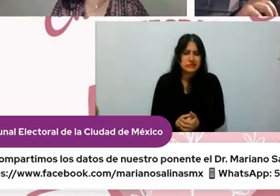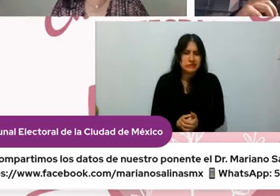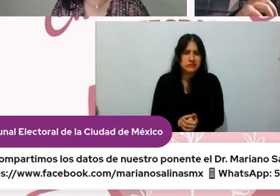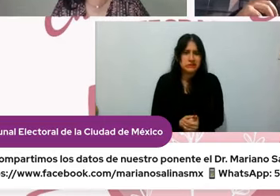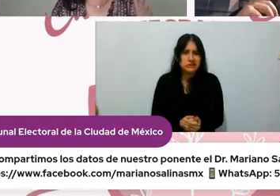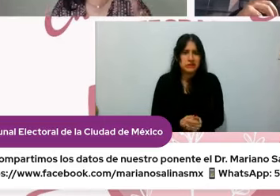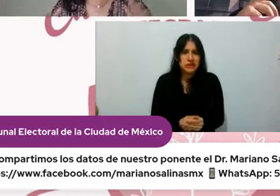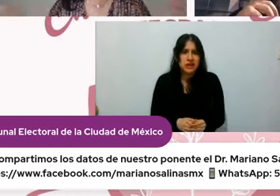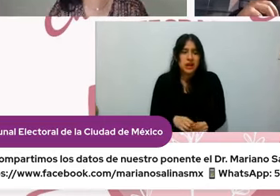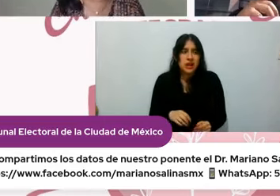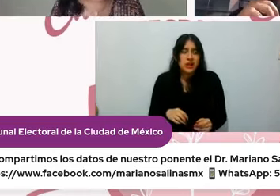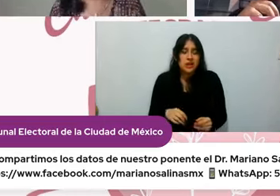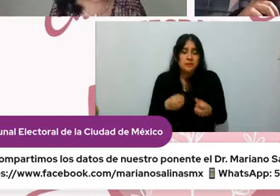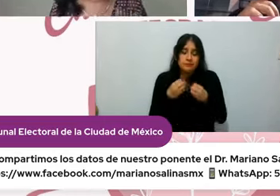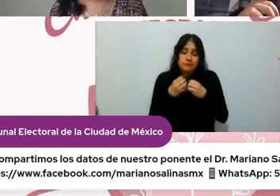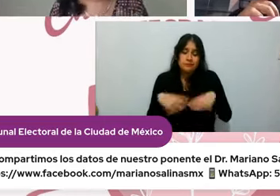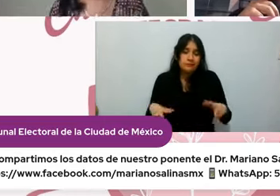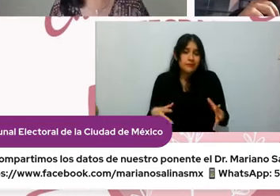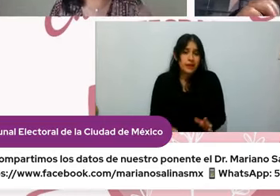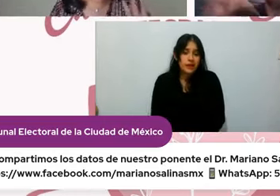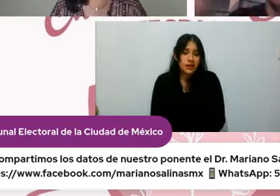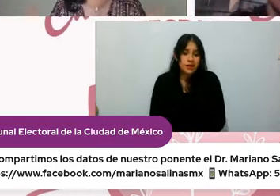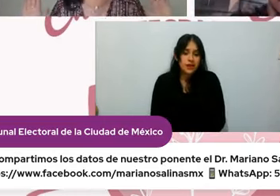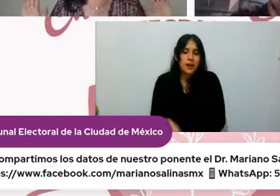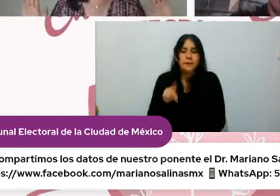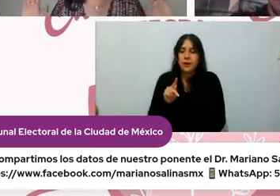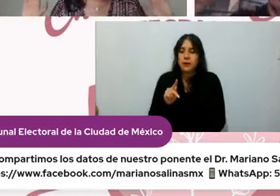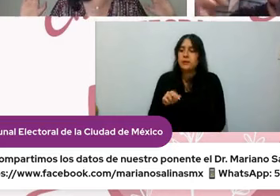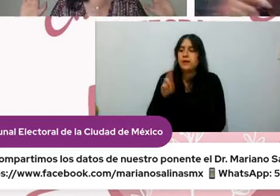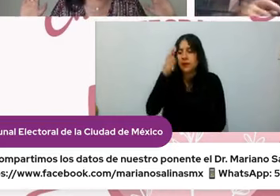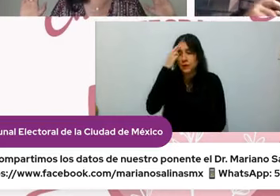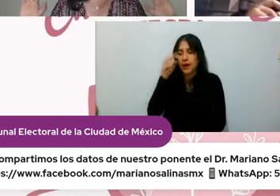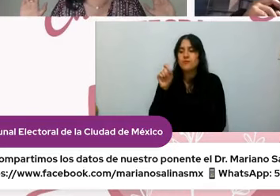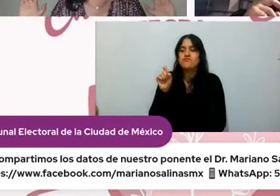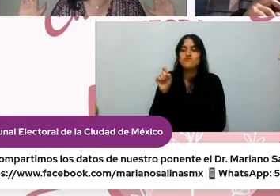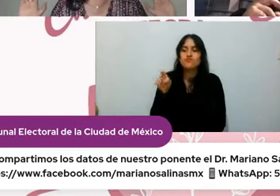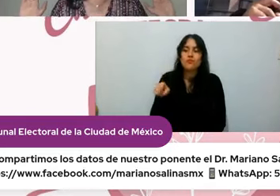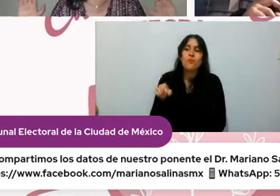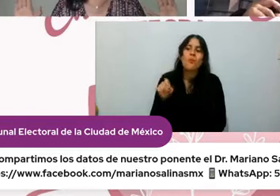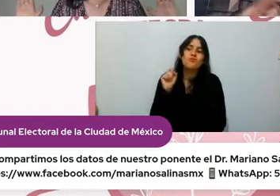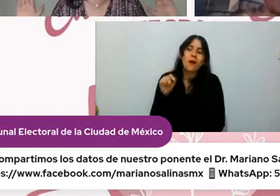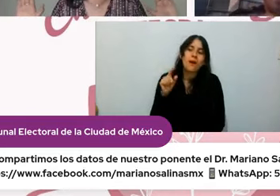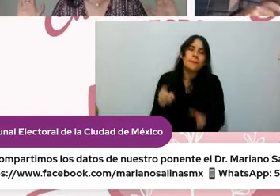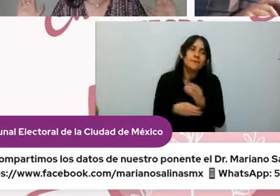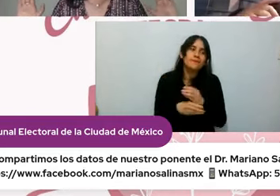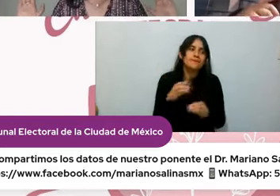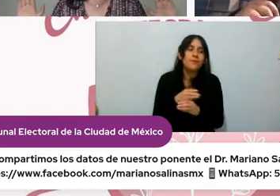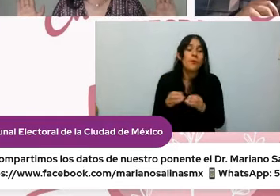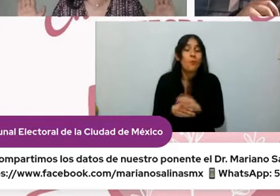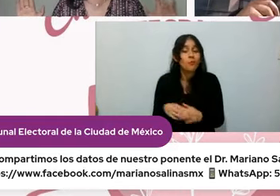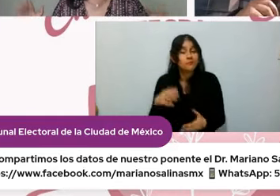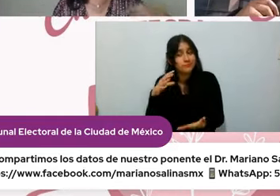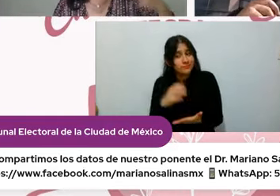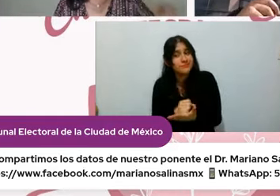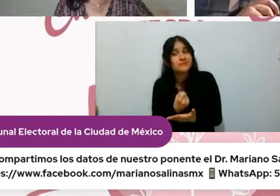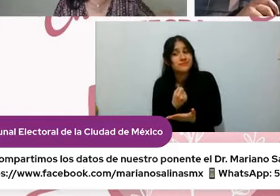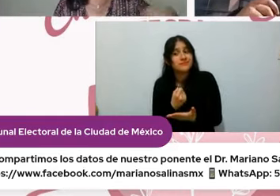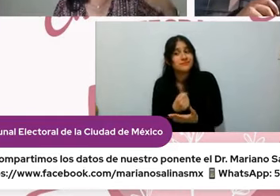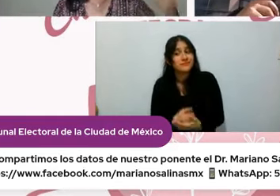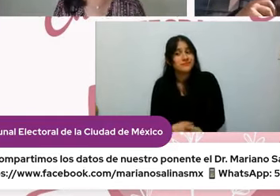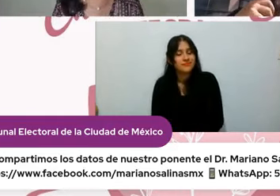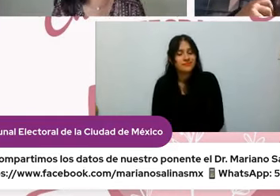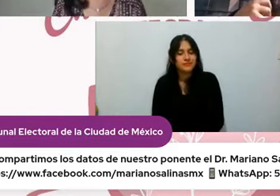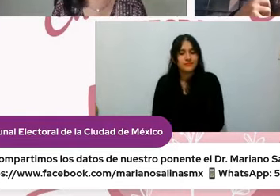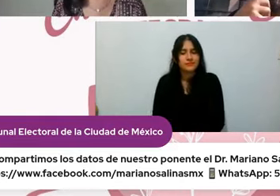unos días te vas a dar cuenta todo lo que ganaste también entonces disfruta tu momento de pérdida ¿no? se vale pero ya después